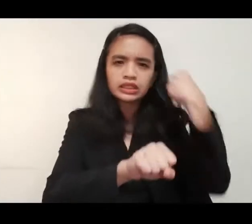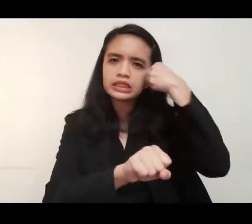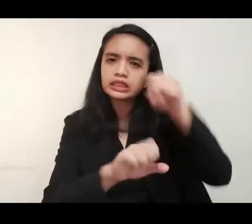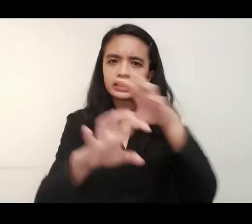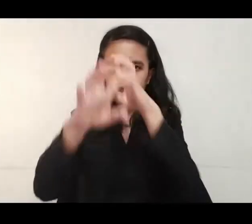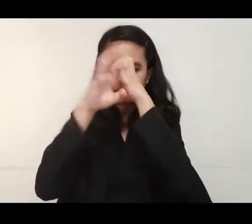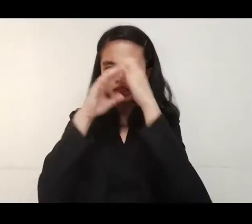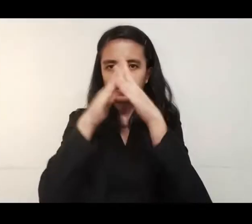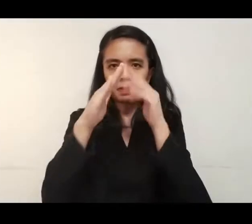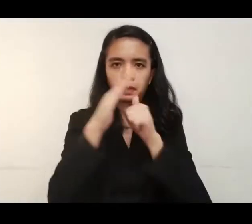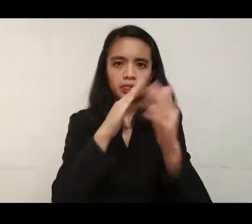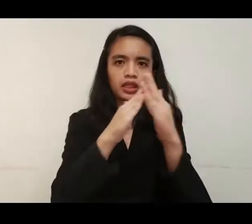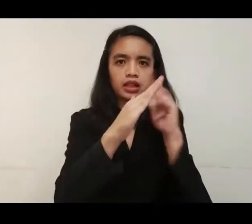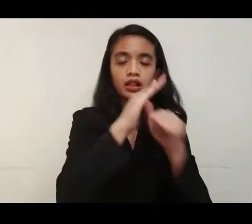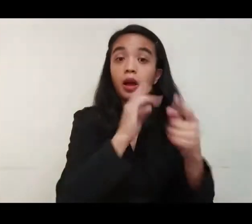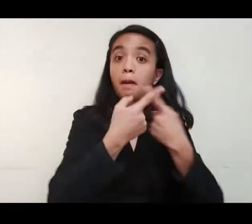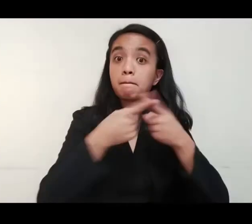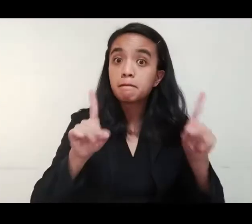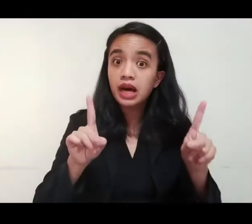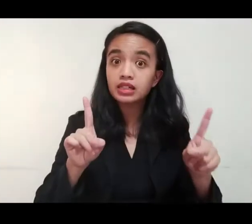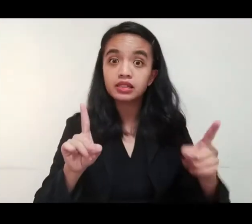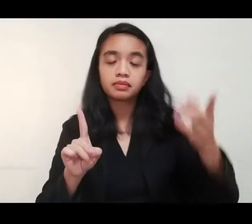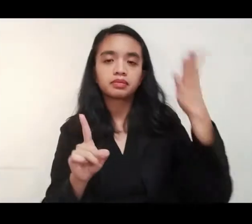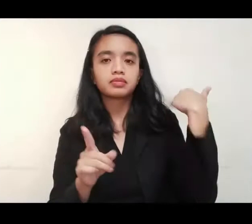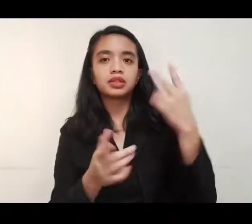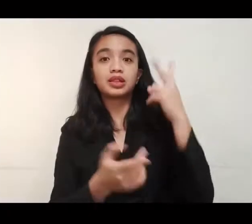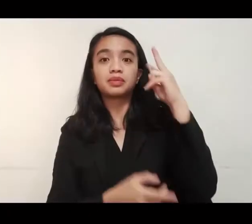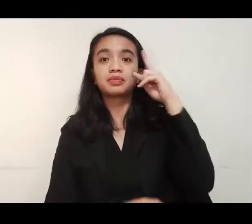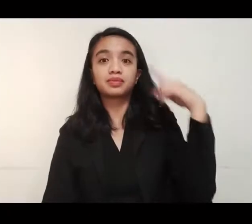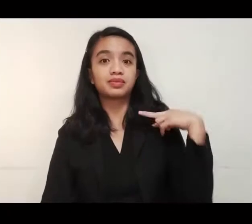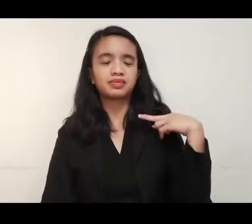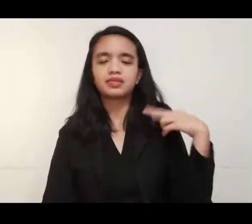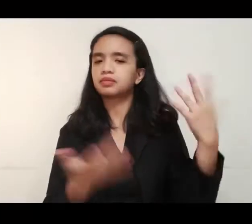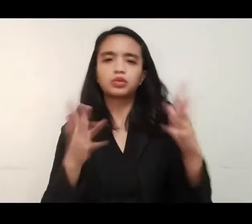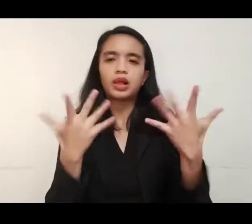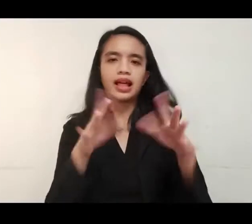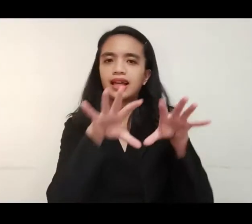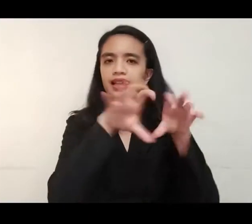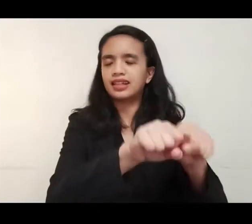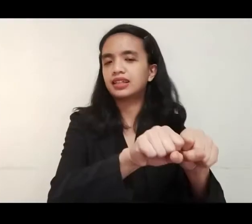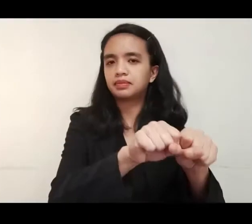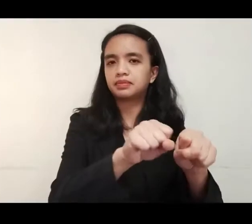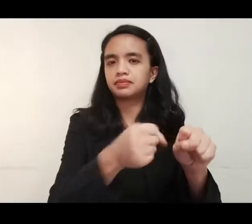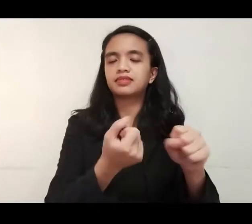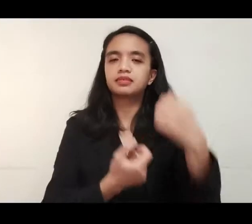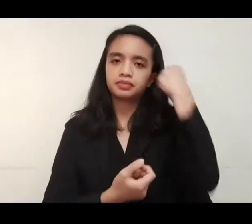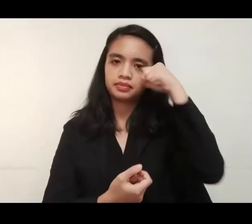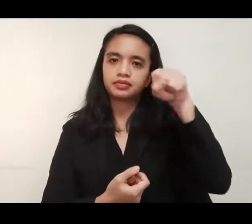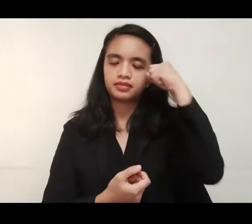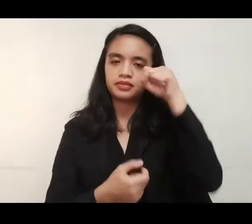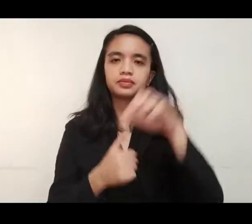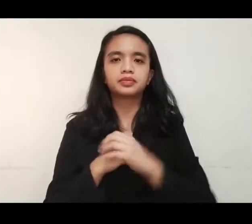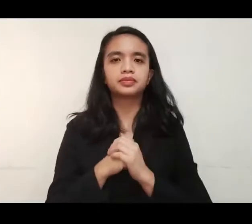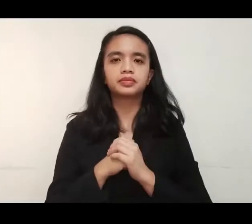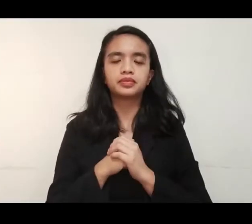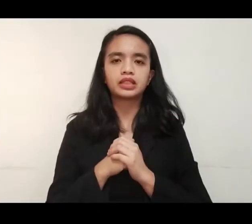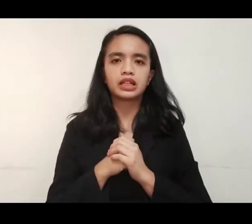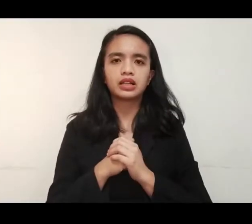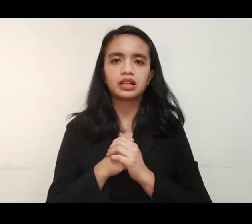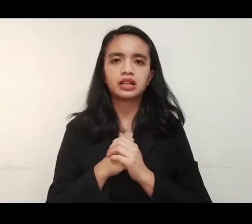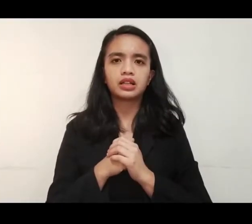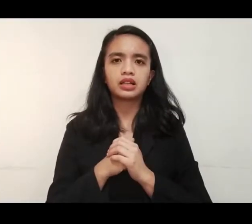sa enhanced community quarantine. Pero sa nakalipas na dalawang araw, walang nahuhuli ang otoridad na EZQ violators.